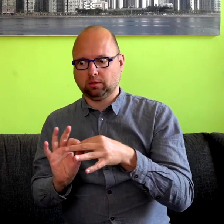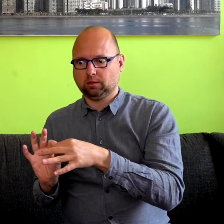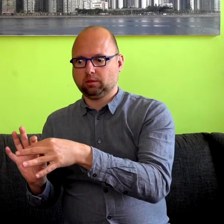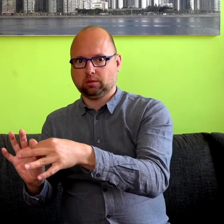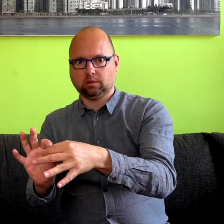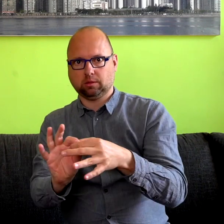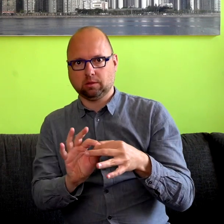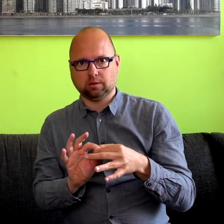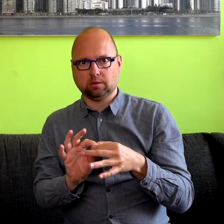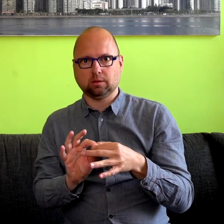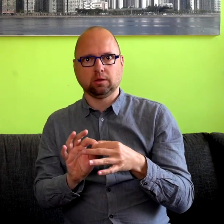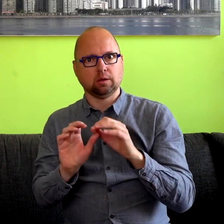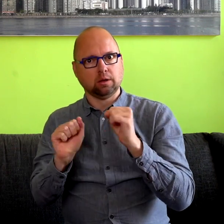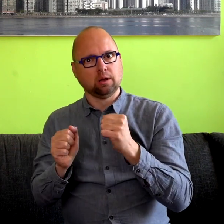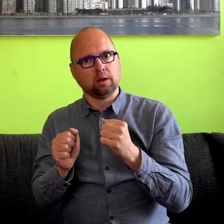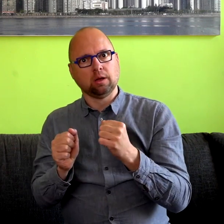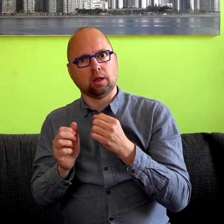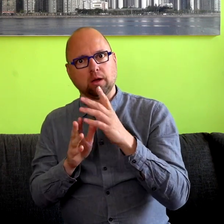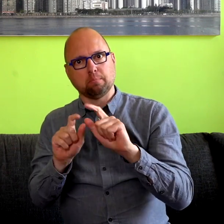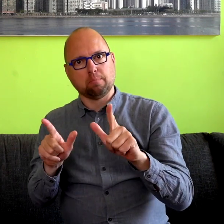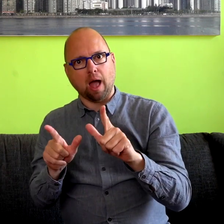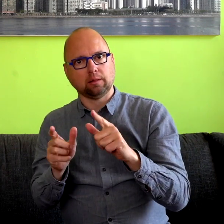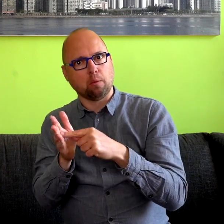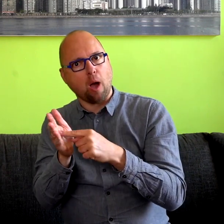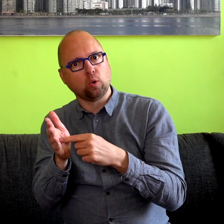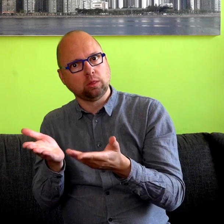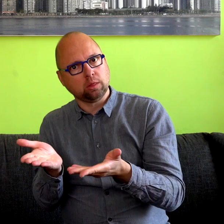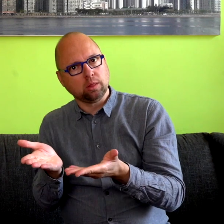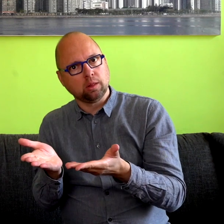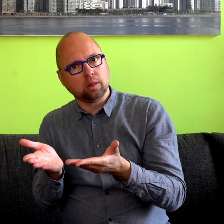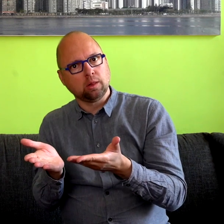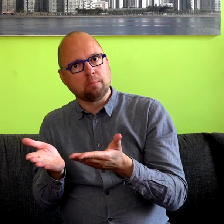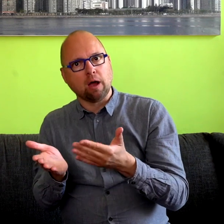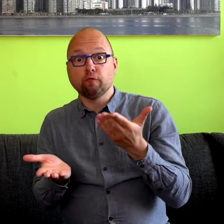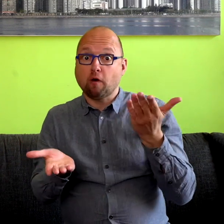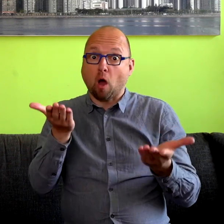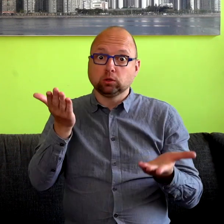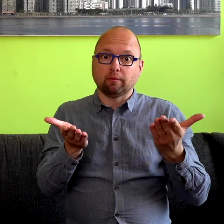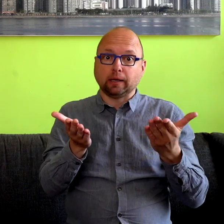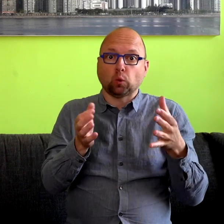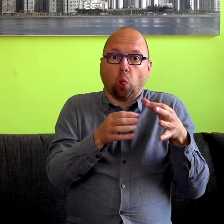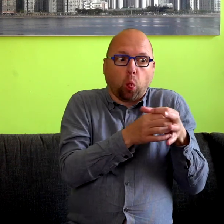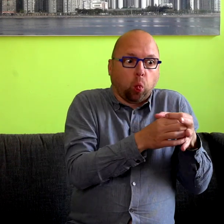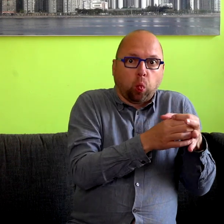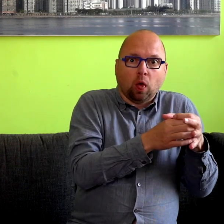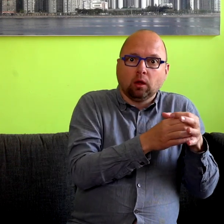die baat zou kunnen hebben bij gebarentaal. En een heel klein groepje, verhoudingsgewijs, van 30.000 mensen, die die